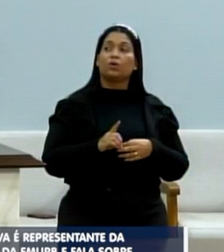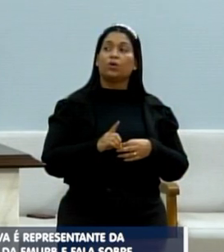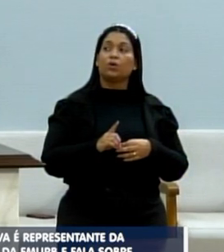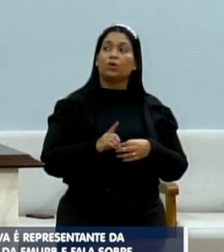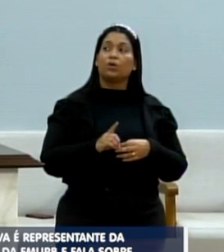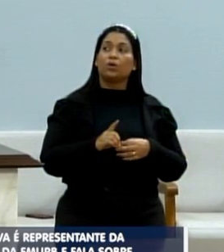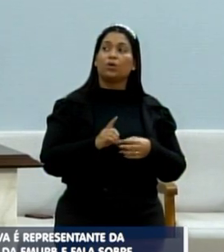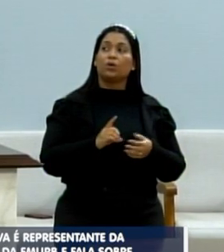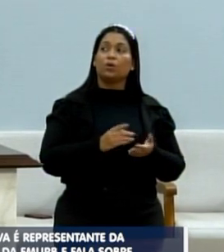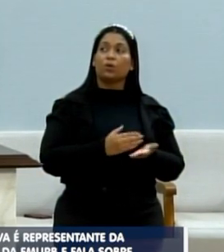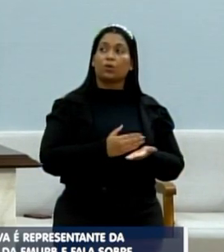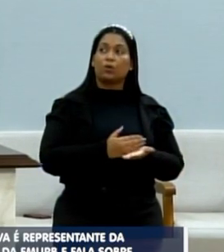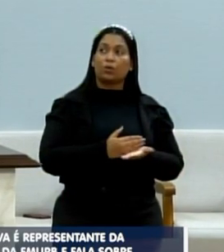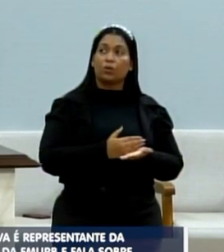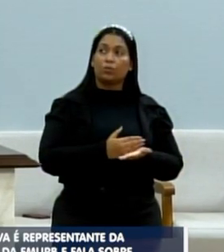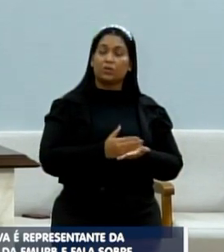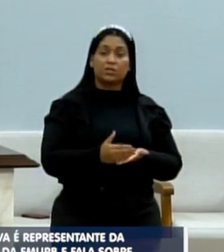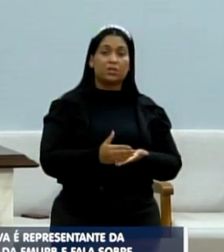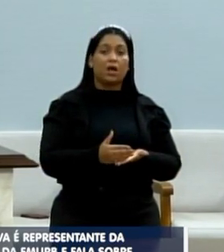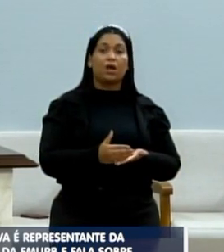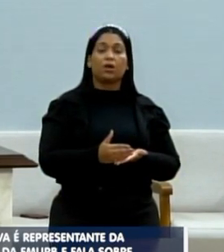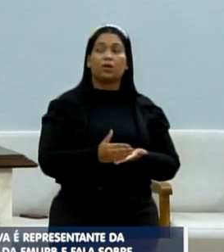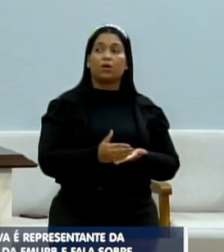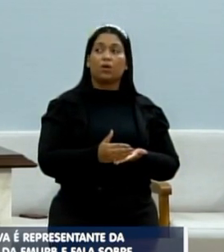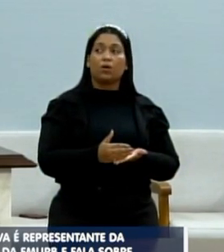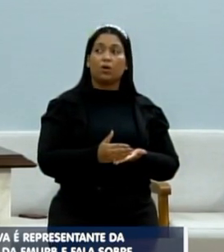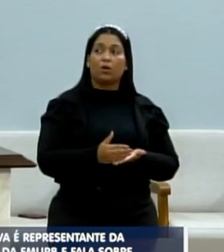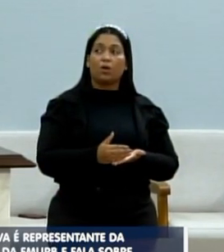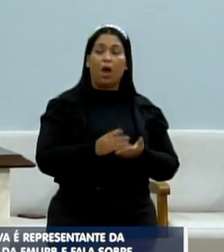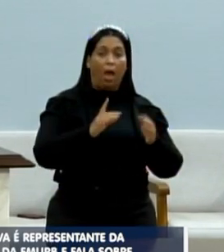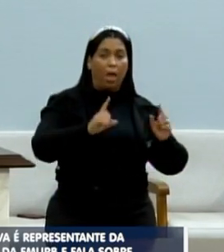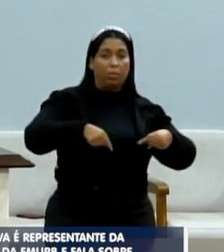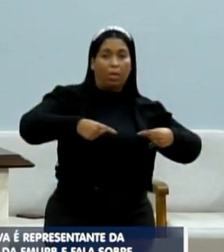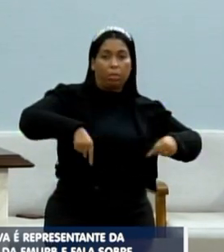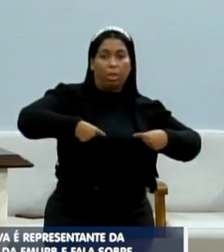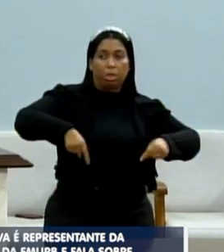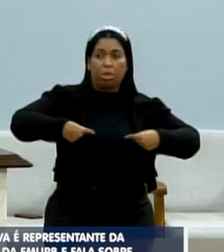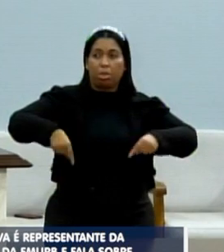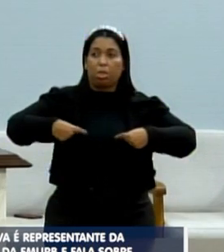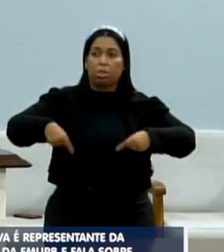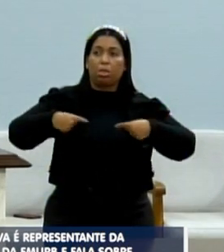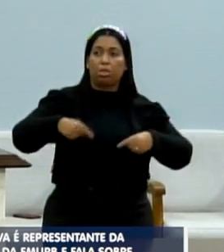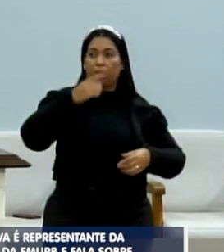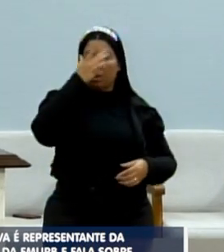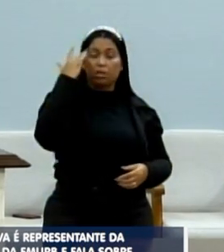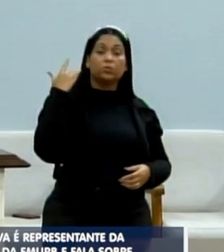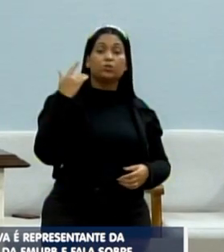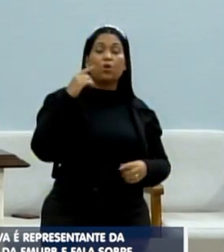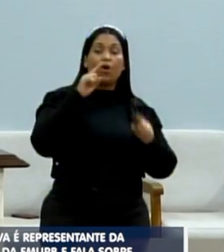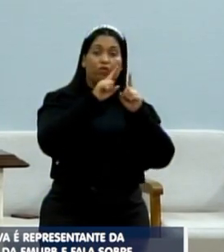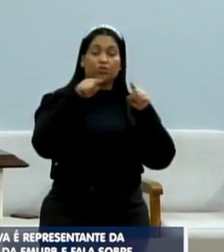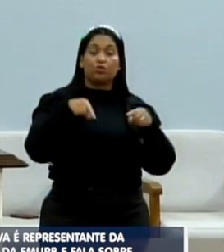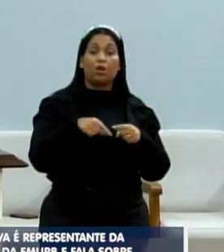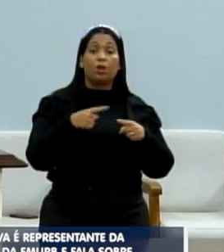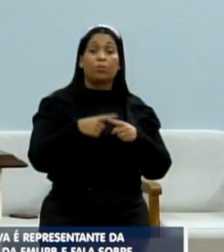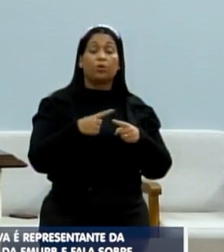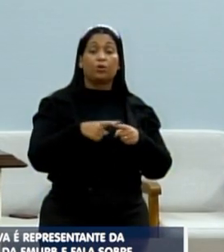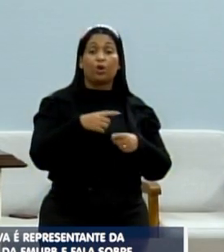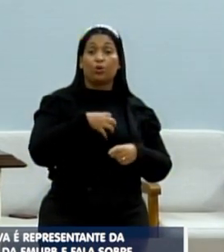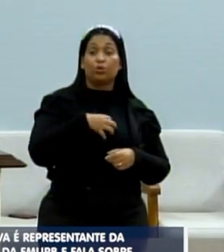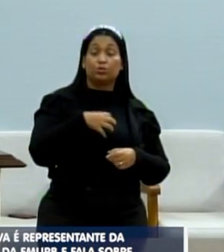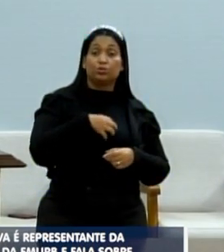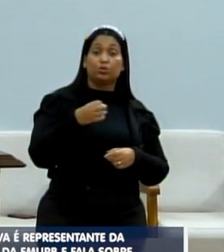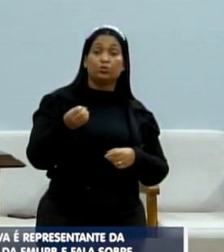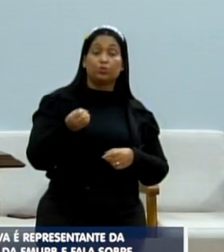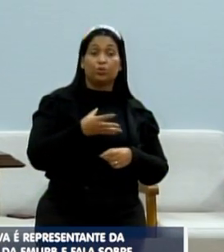começaram a praticamente perseguir os funcionários. Porque o novo modelo lá que